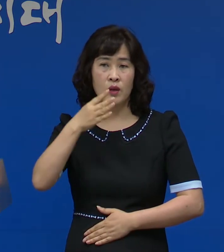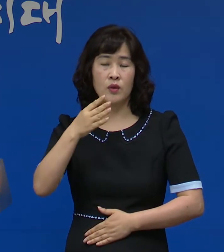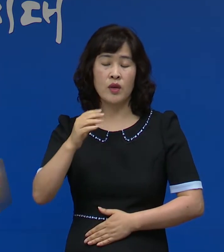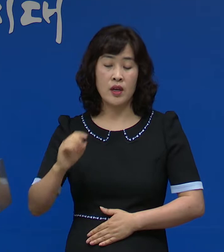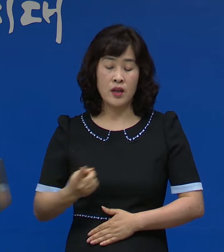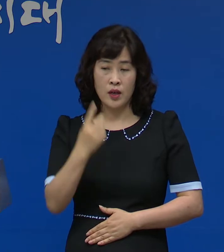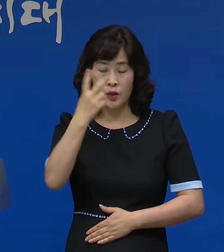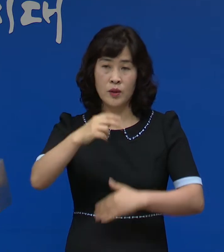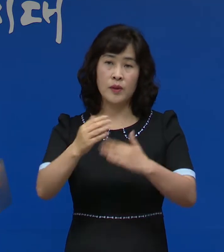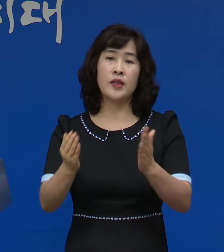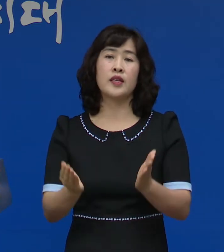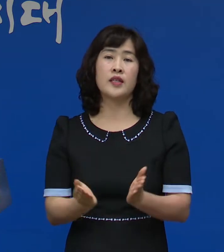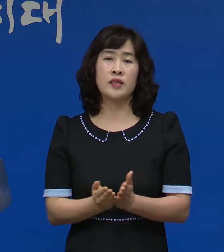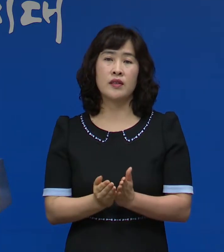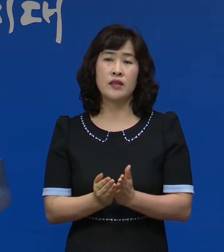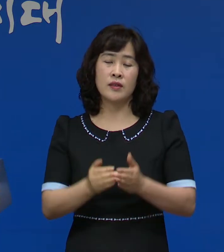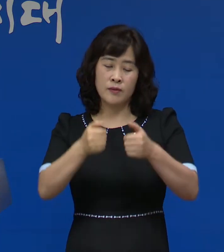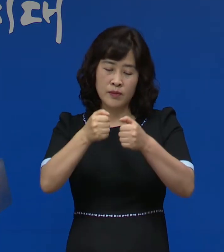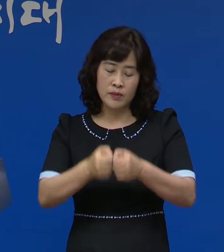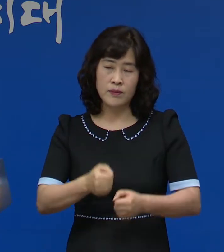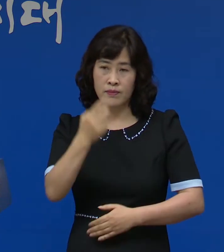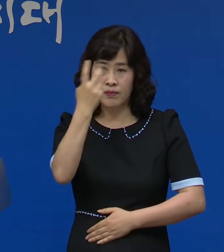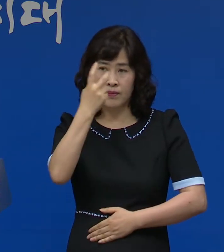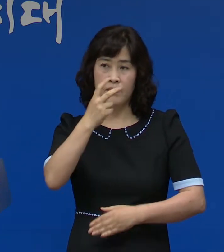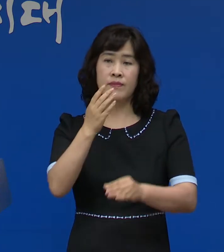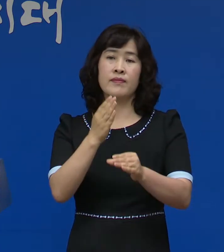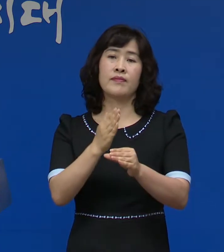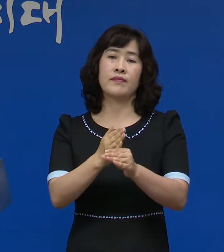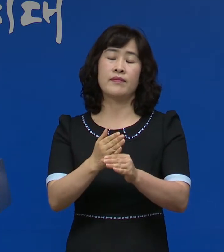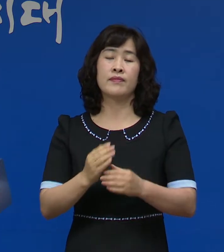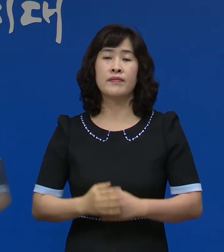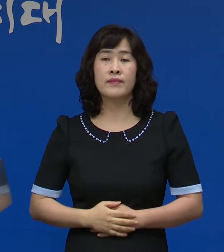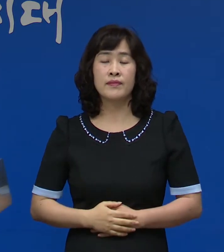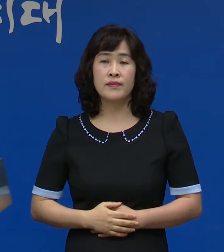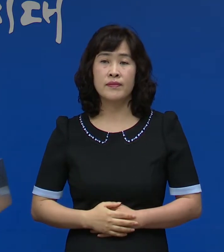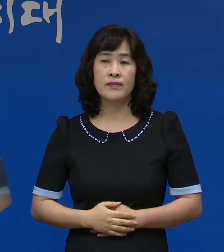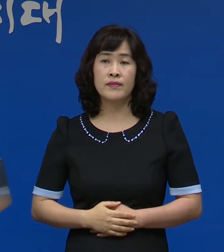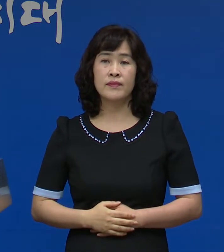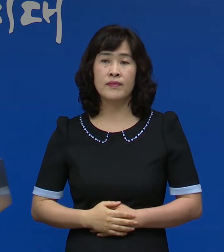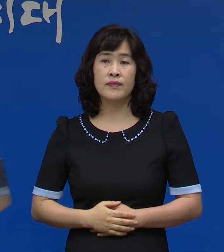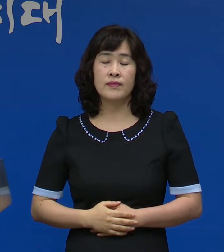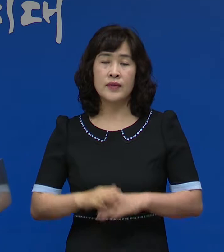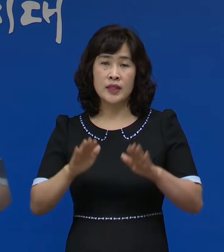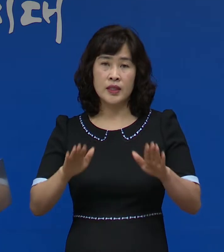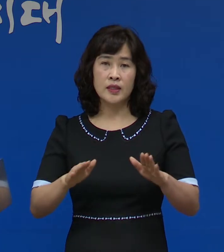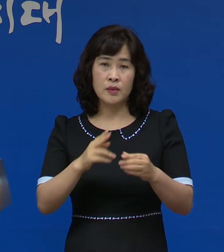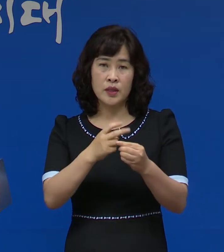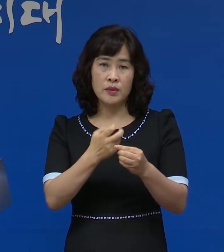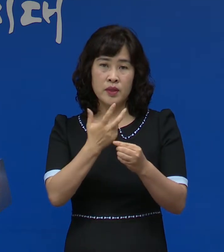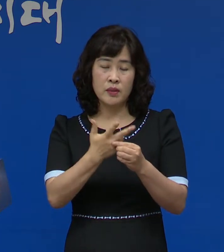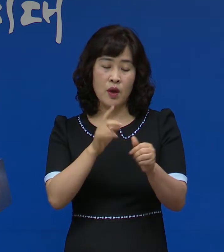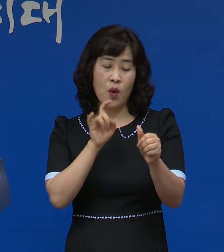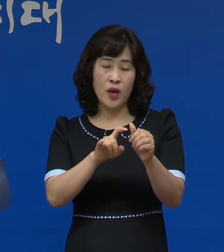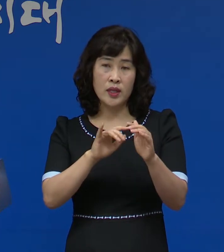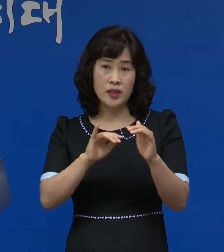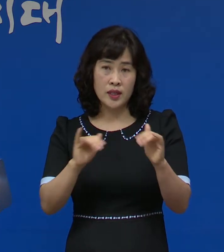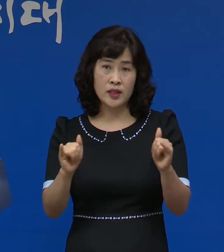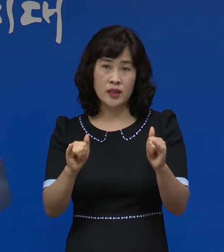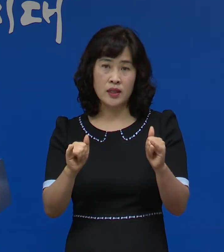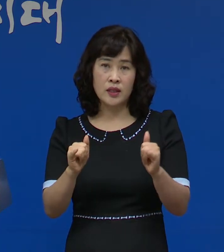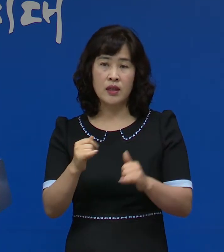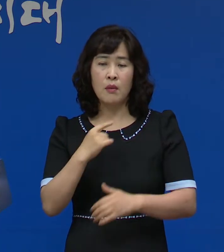여각조사반에서 심층 여각조사를 실시하고 있습니다 현재 27번 확진자는